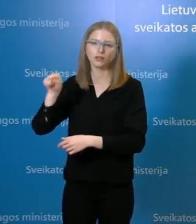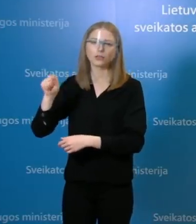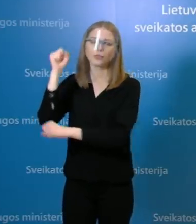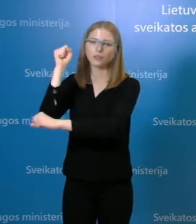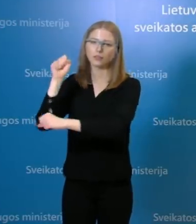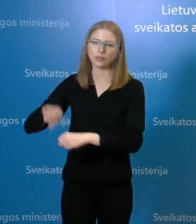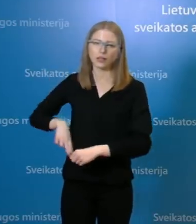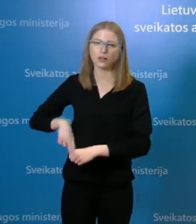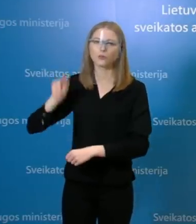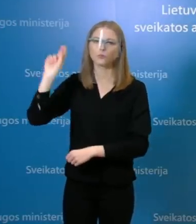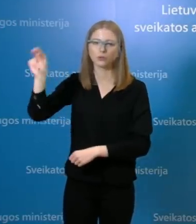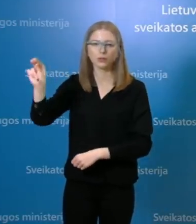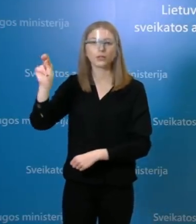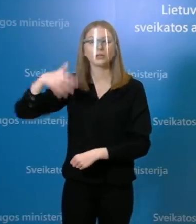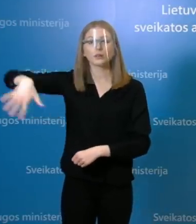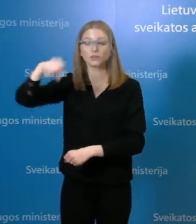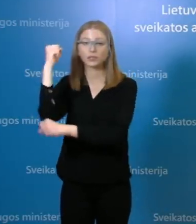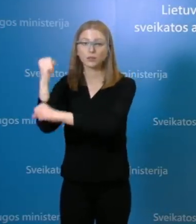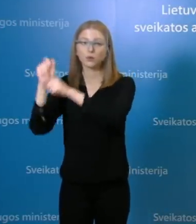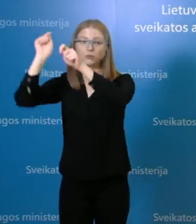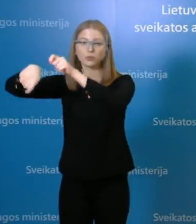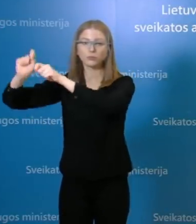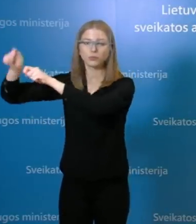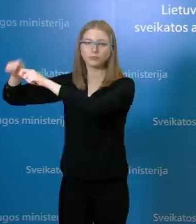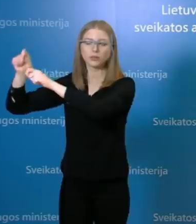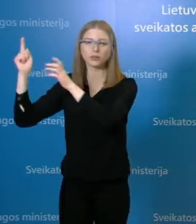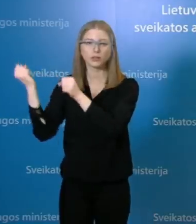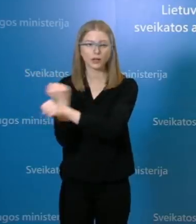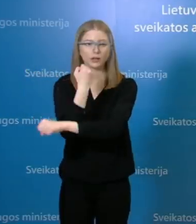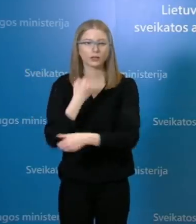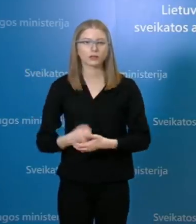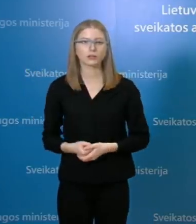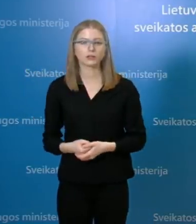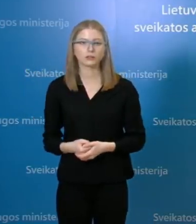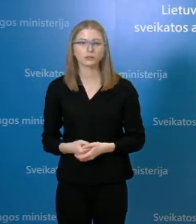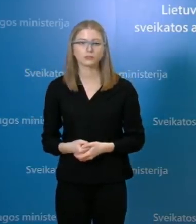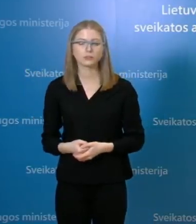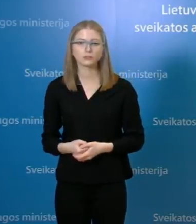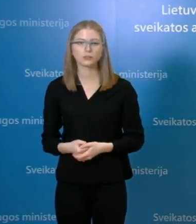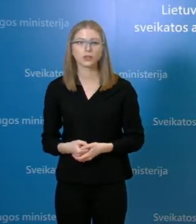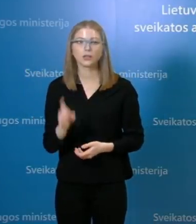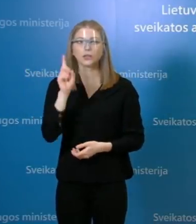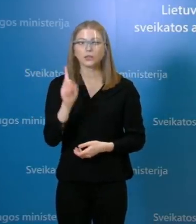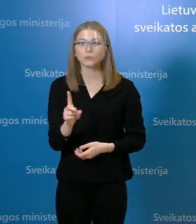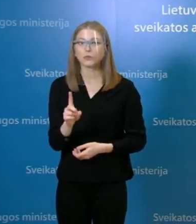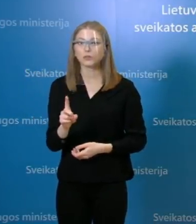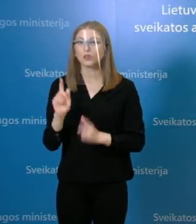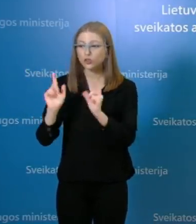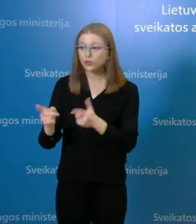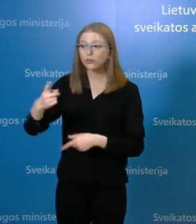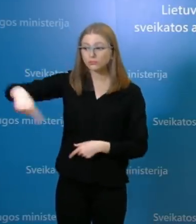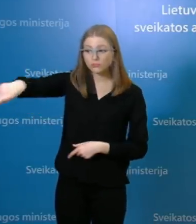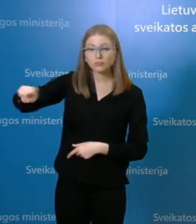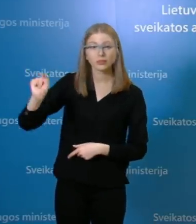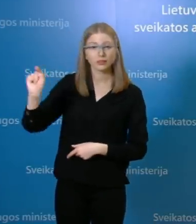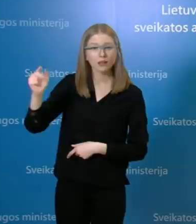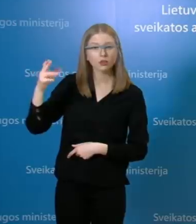darbuotojų ištyrimo, bet tai yra tik papildomos priemonas, dėl to, kad nėra labai primtų ir iškių įrodymų, kad asmo